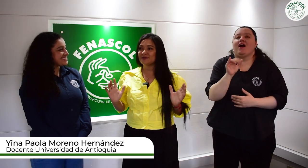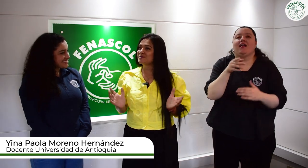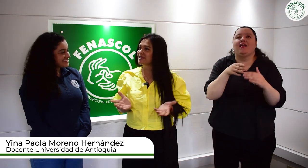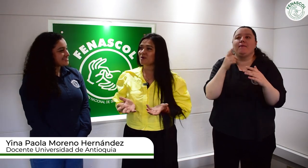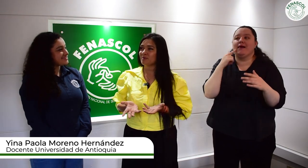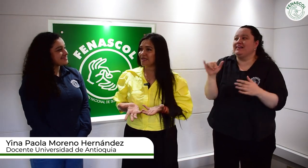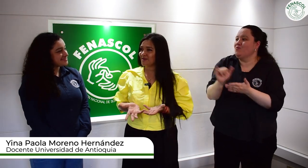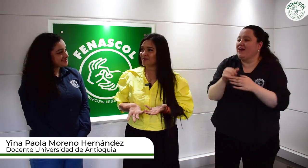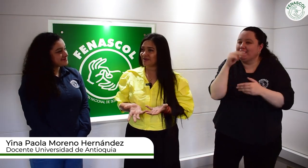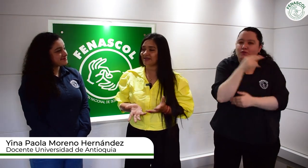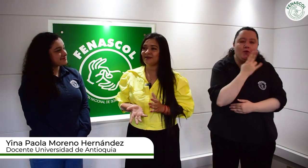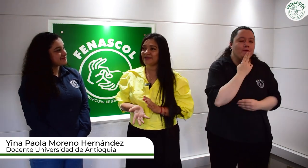completo, realmente.